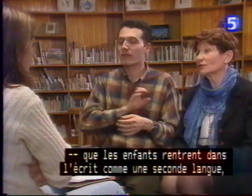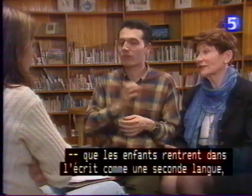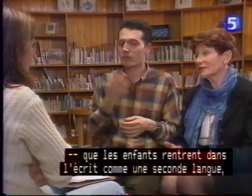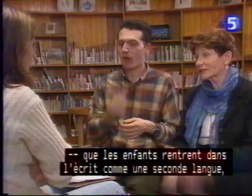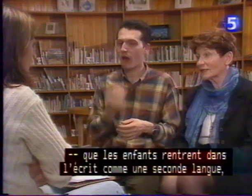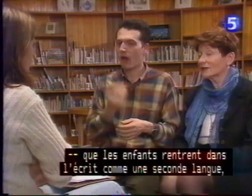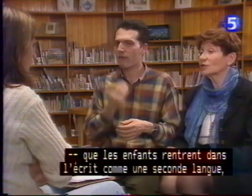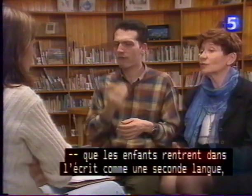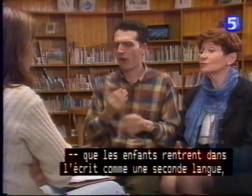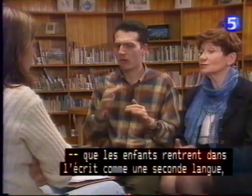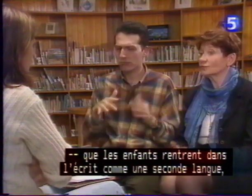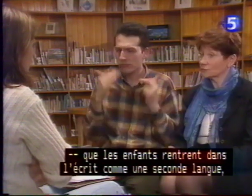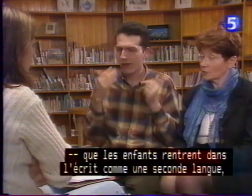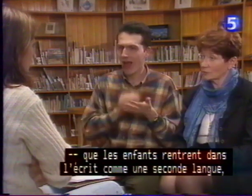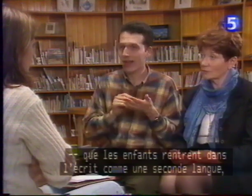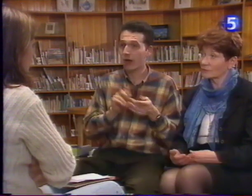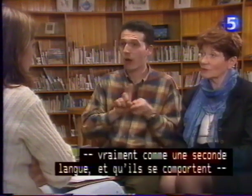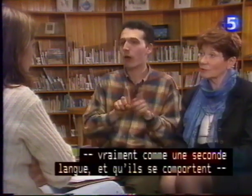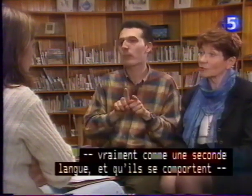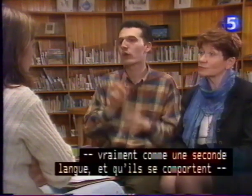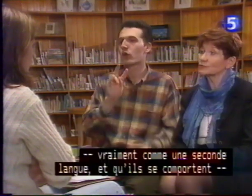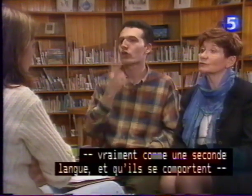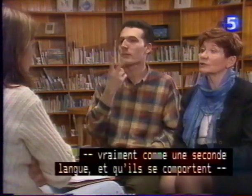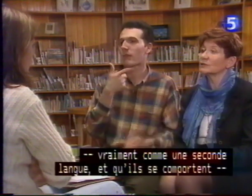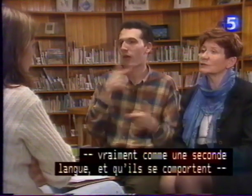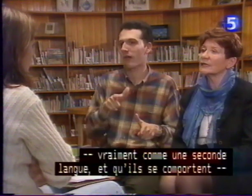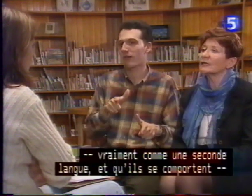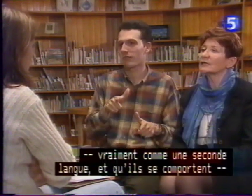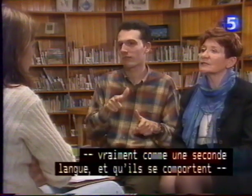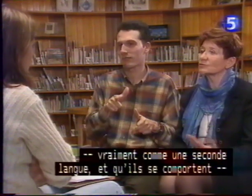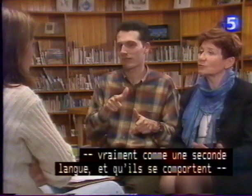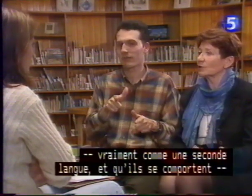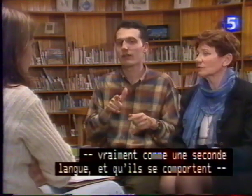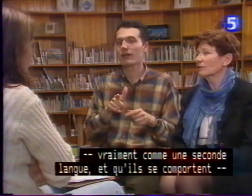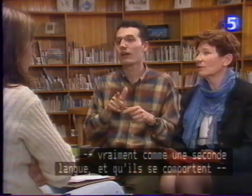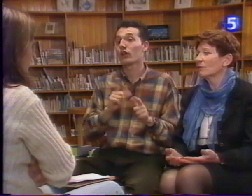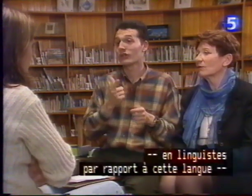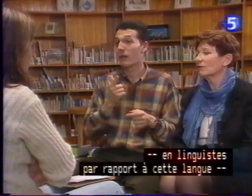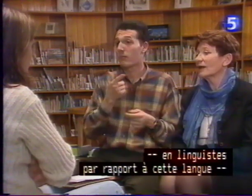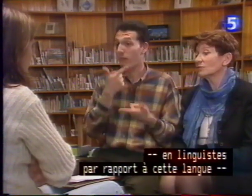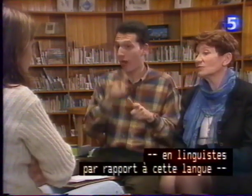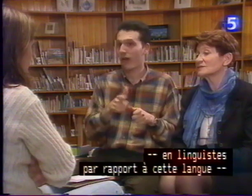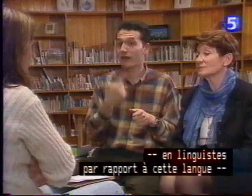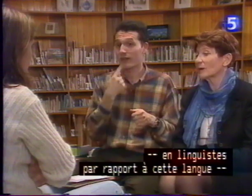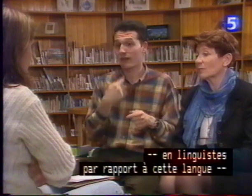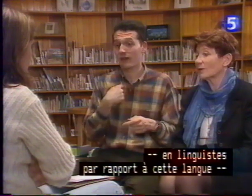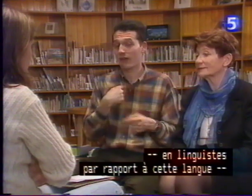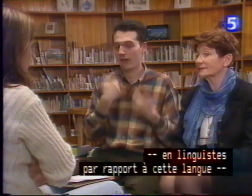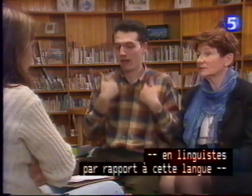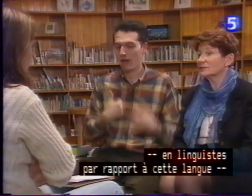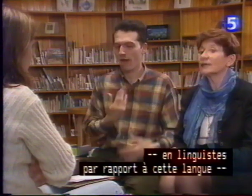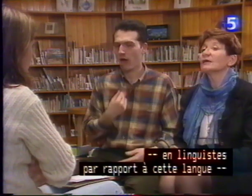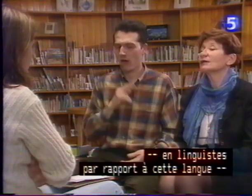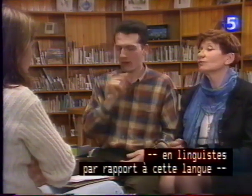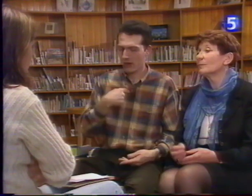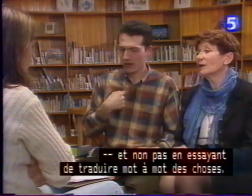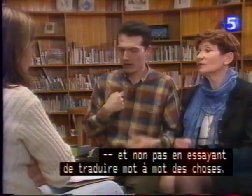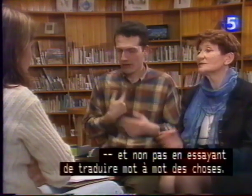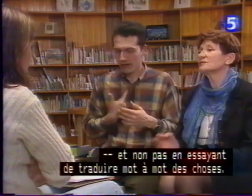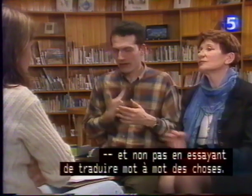'écrit comme une seconde langue, vraiment comme une seconde langue, et qu se comportent en linguistes par rapport à cette langue, et non pas en essayant de